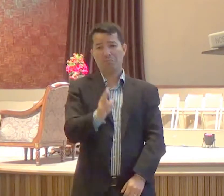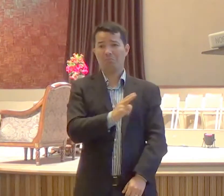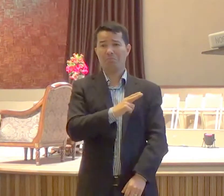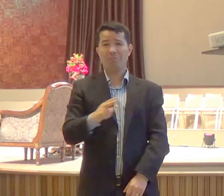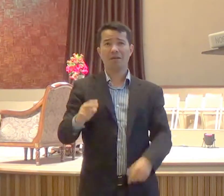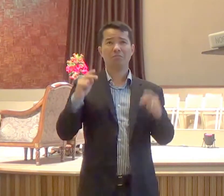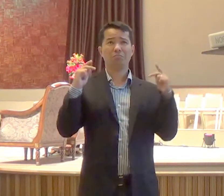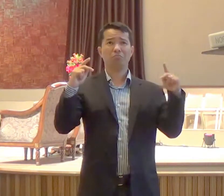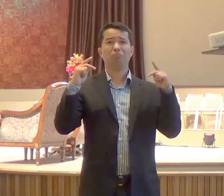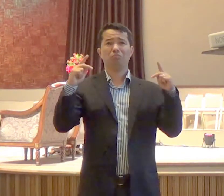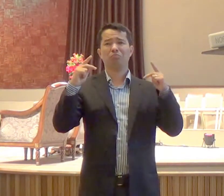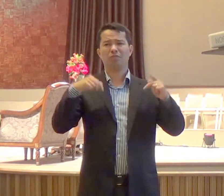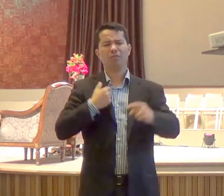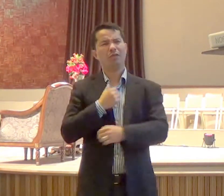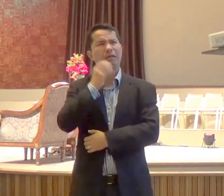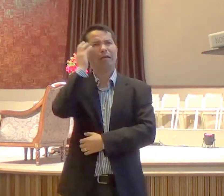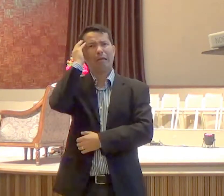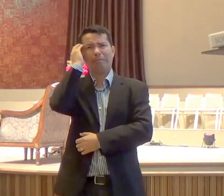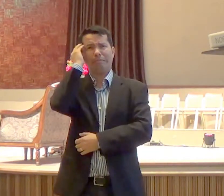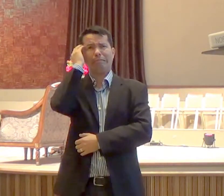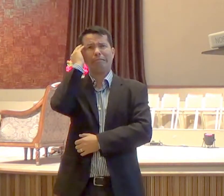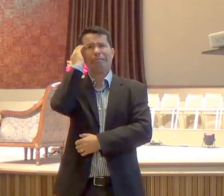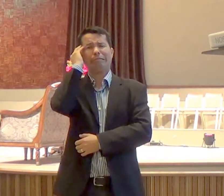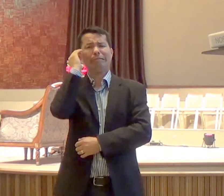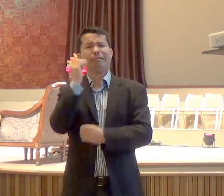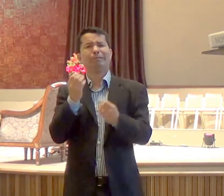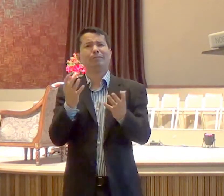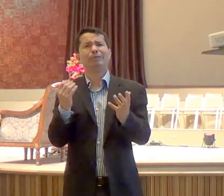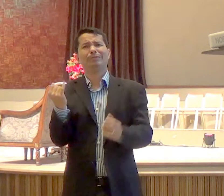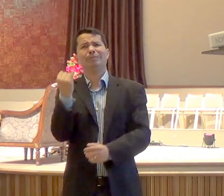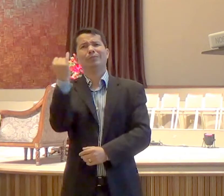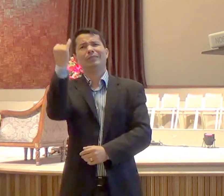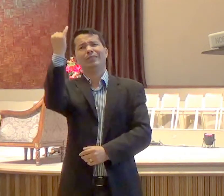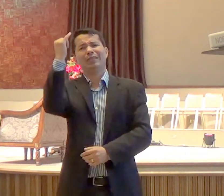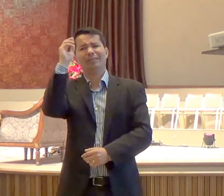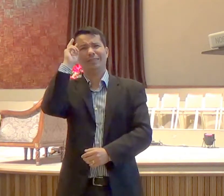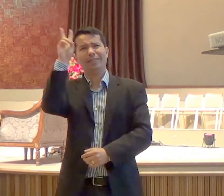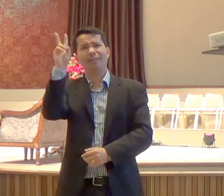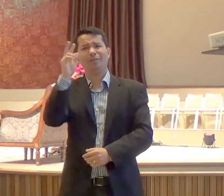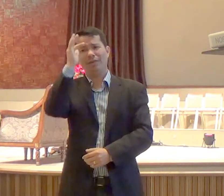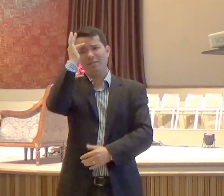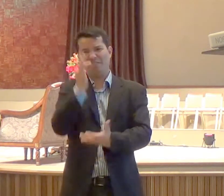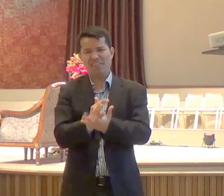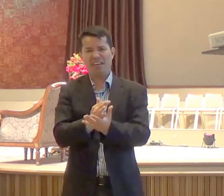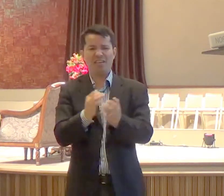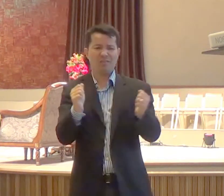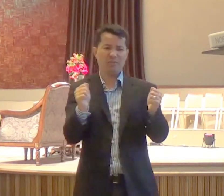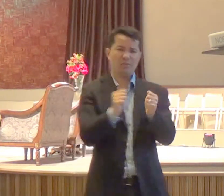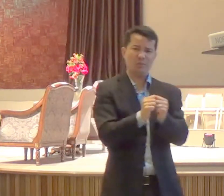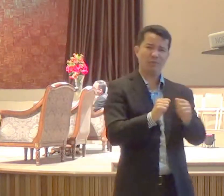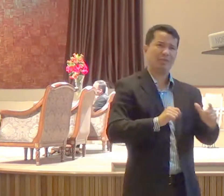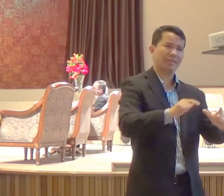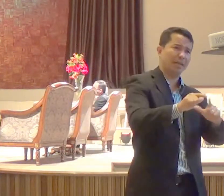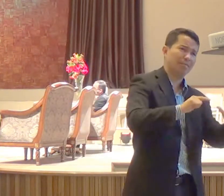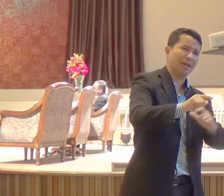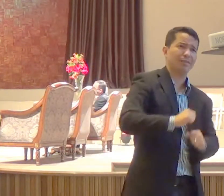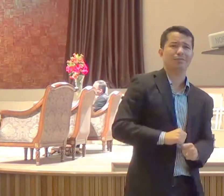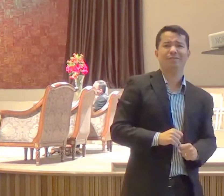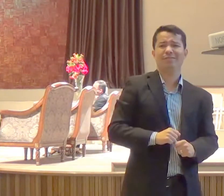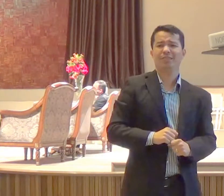faz com que a gente pense, a importância, do que Tiago disse, fé, sem obras, é morta, e quando falamos